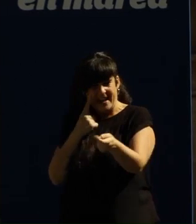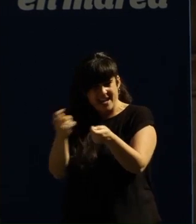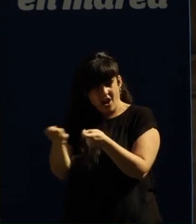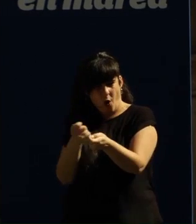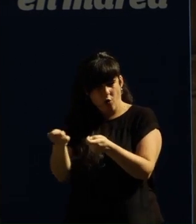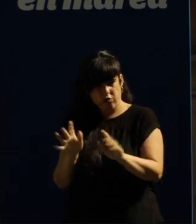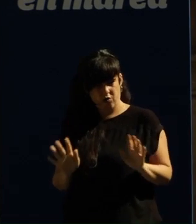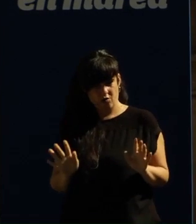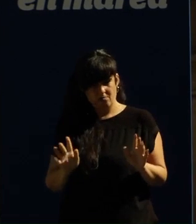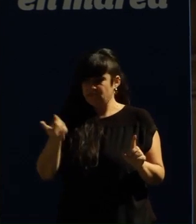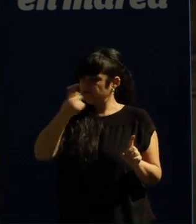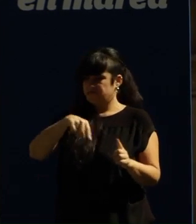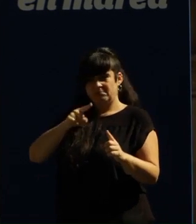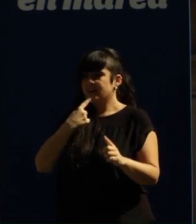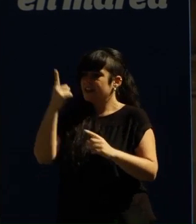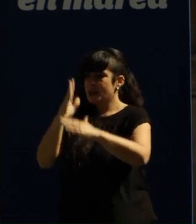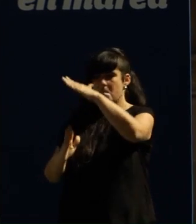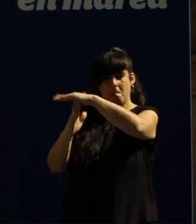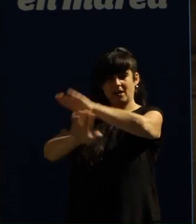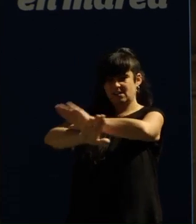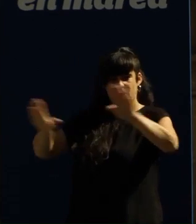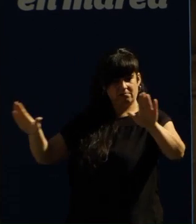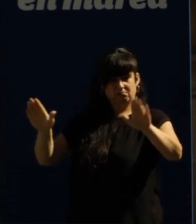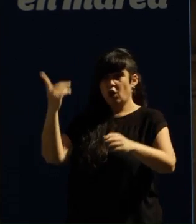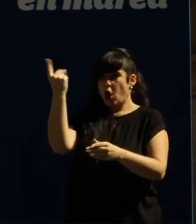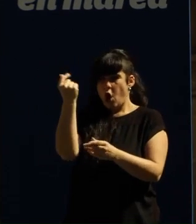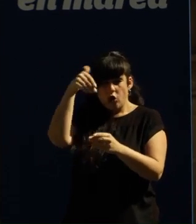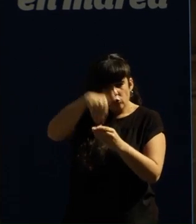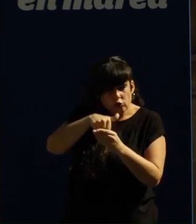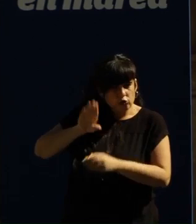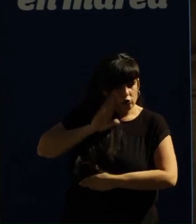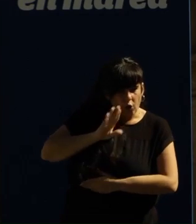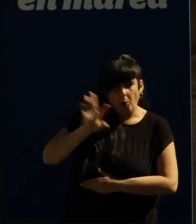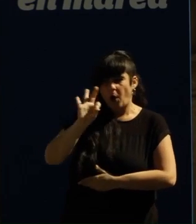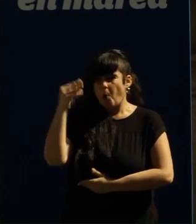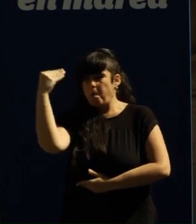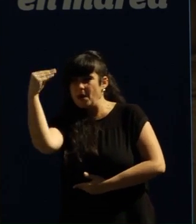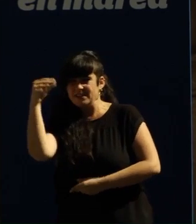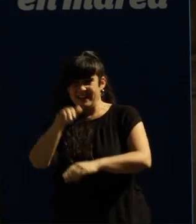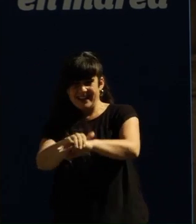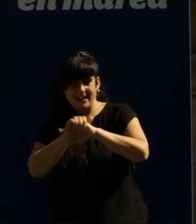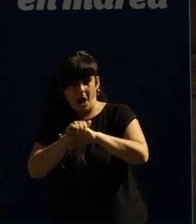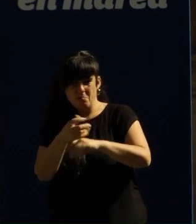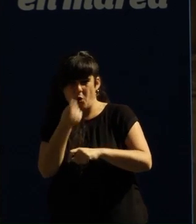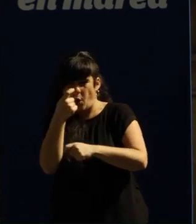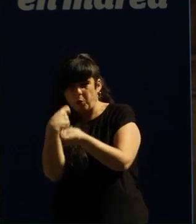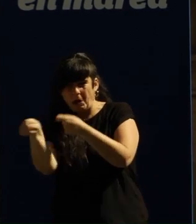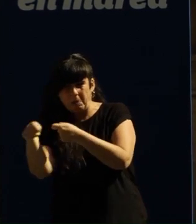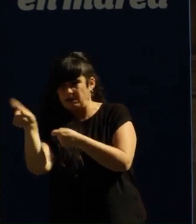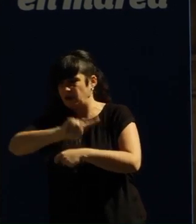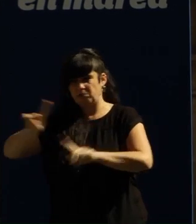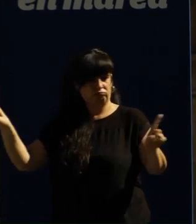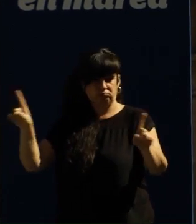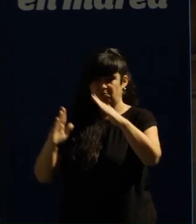disemos basta de corrupción basta de portas xilatorias basta de sobres e basta de presidentes amigos de narcotraficantes Os que disemos basta